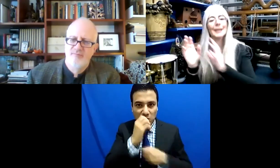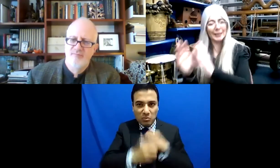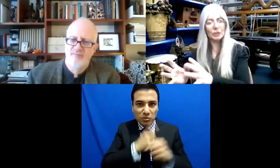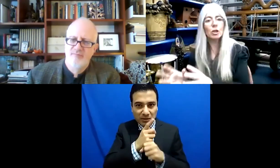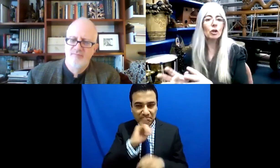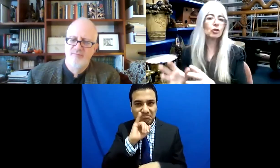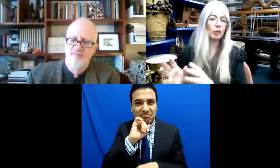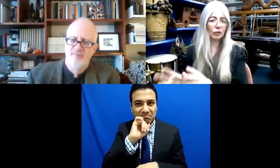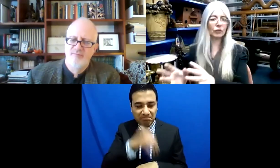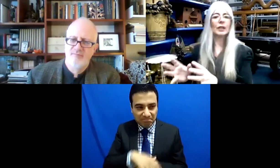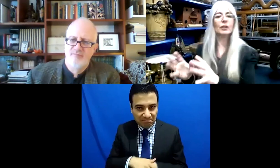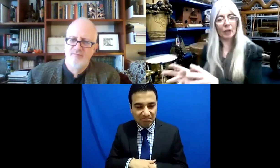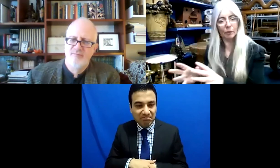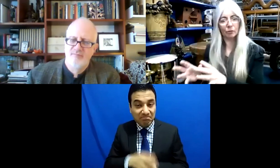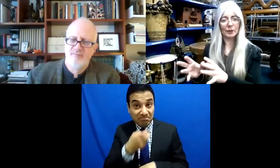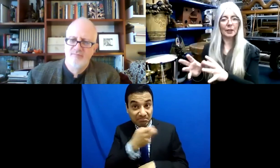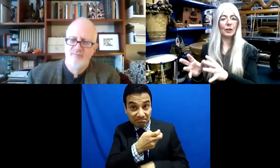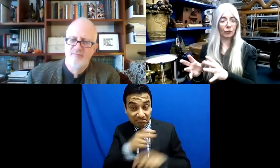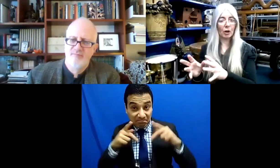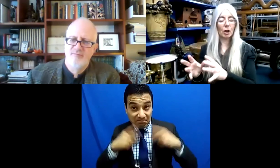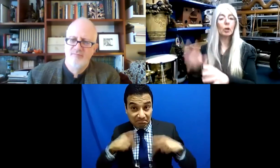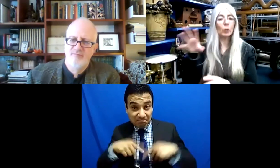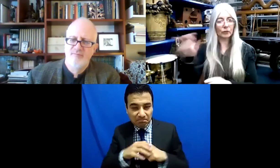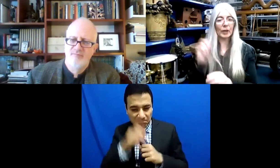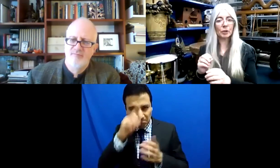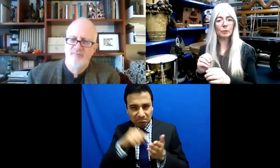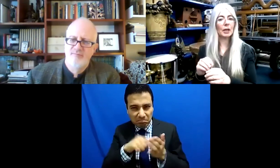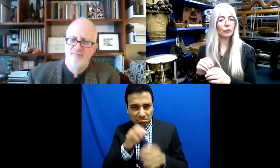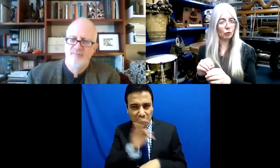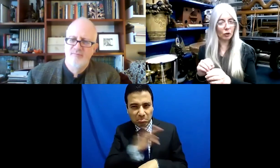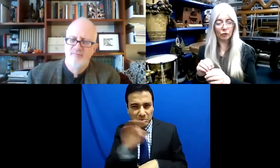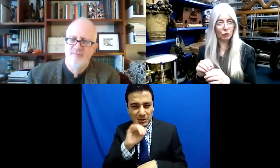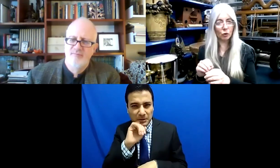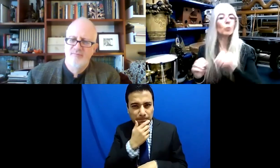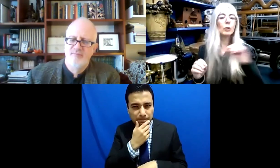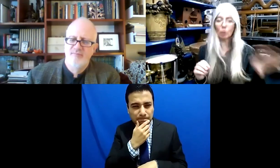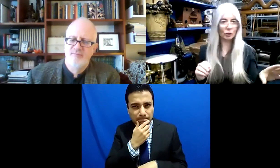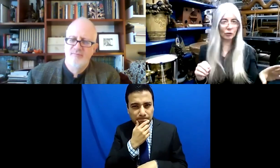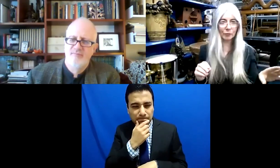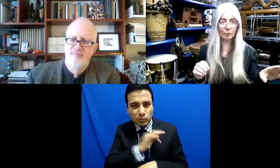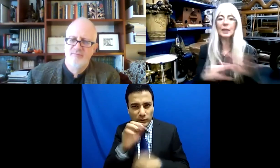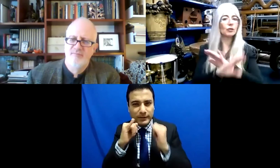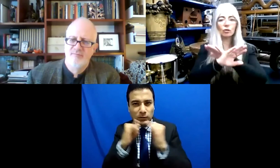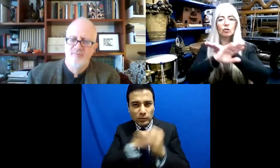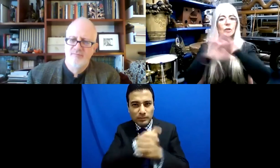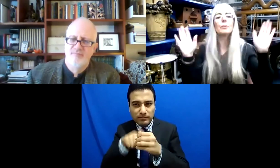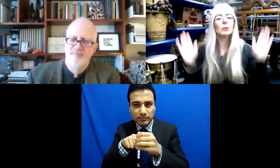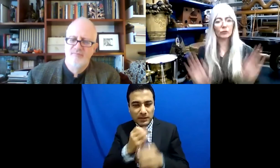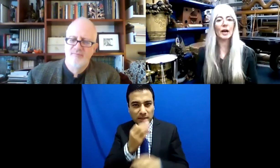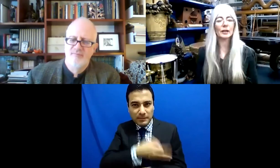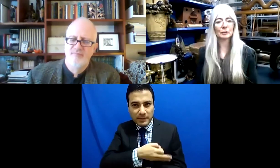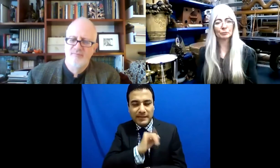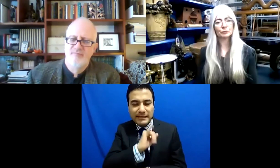esta persona es lo suficientemente buena para participar de esta institución. Si sí, la aceptamos, si no, no.